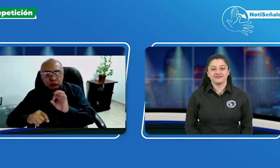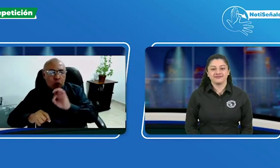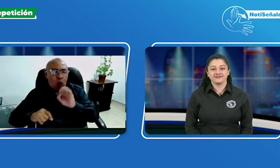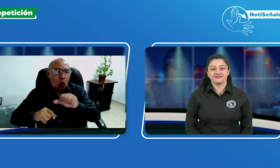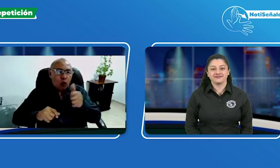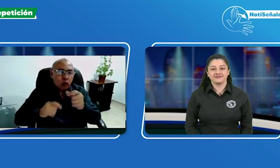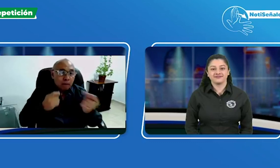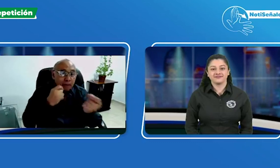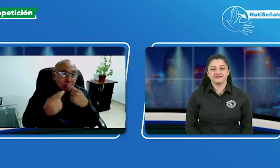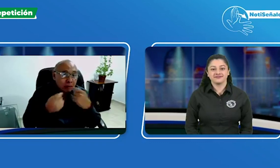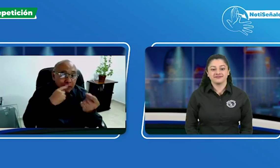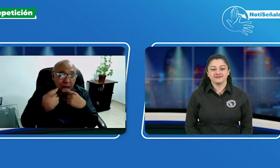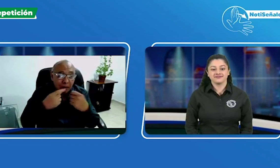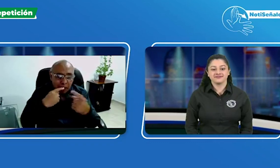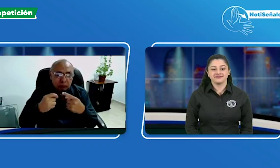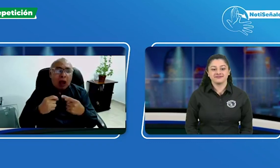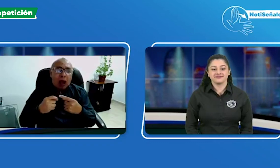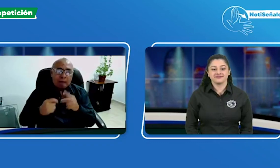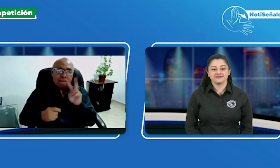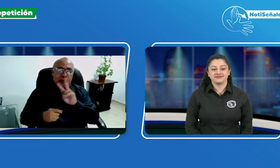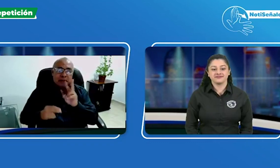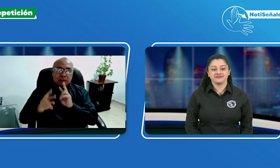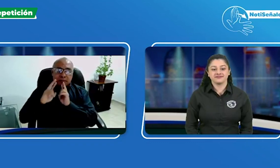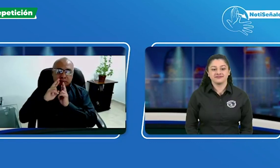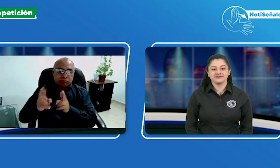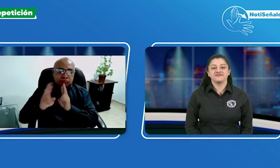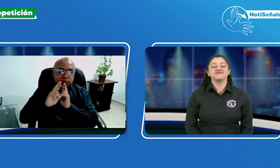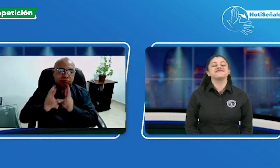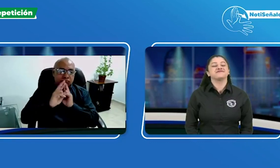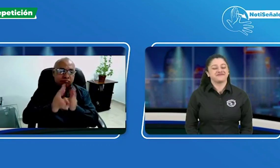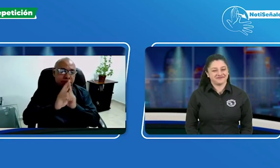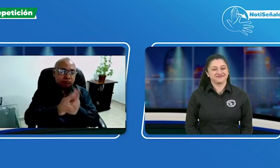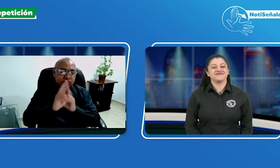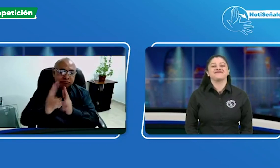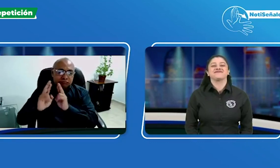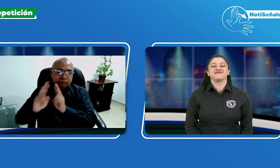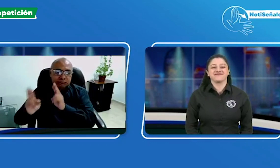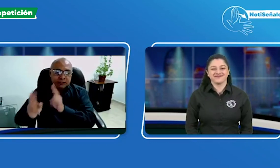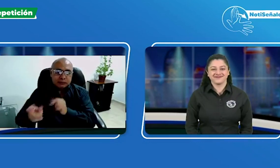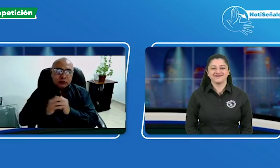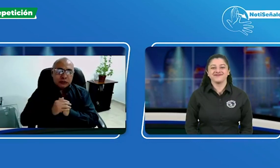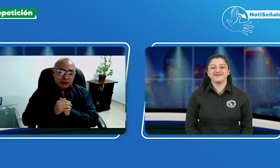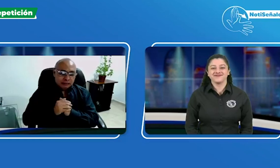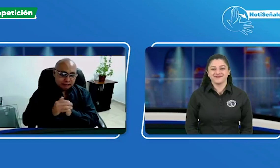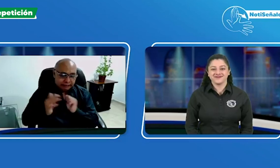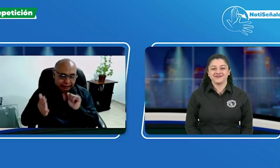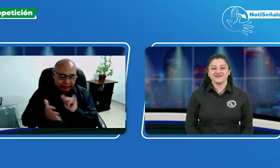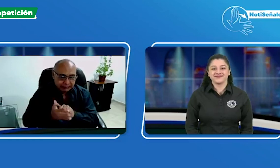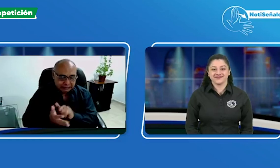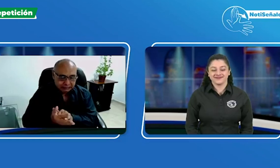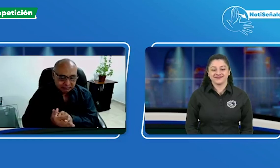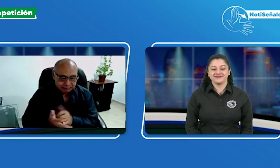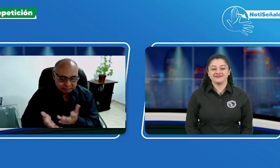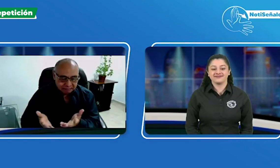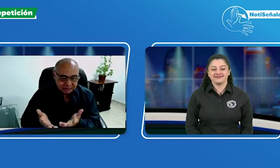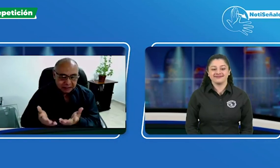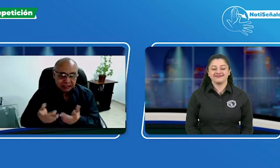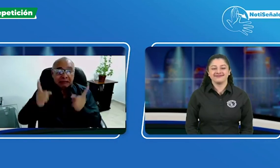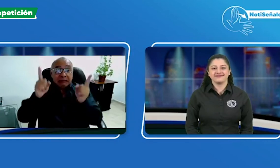entrevista de hoy o que nos vayan a dejar también de la entrevista del próximo viernes referente tanto a droguerías como a IPS.